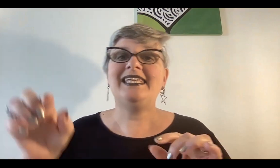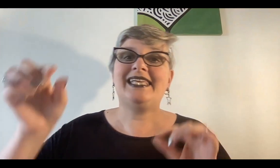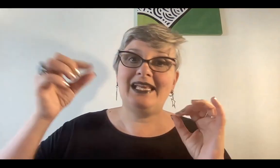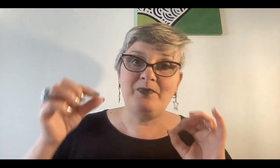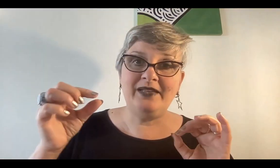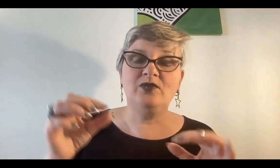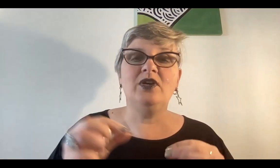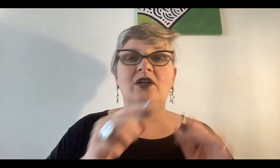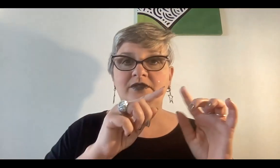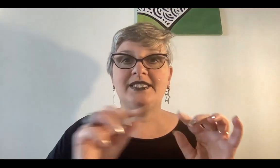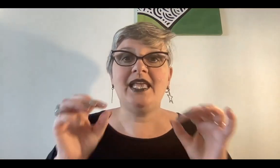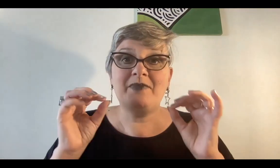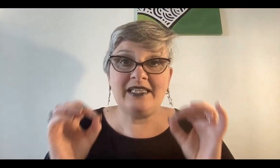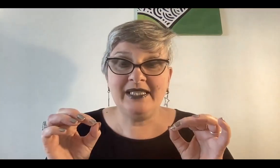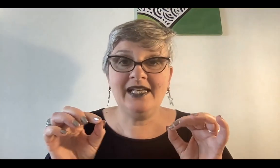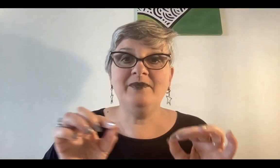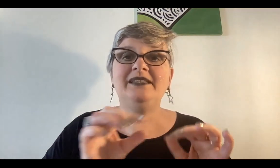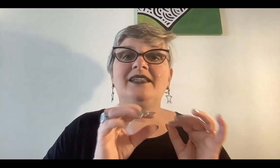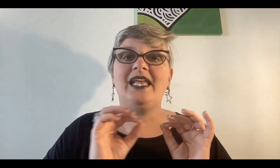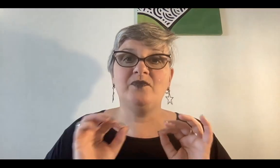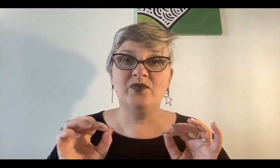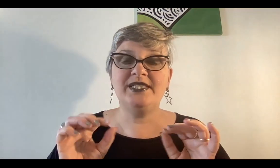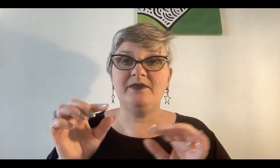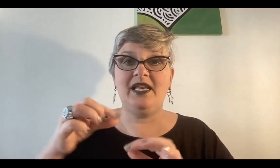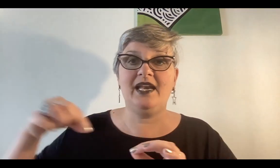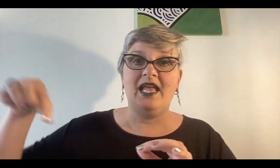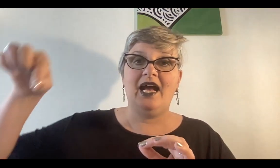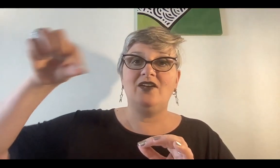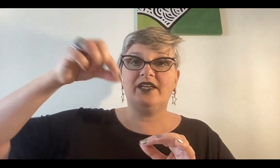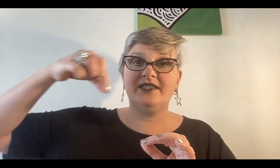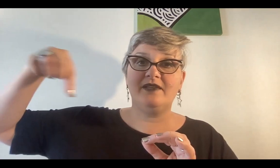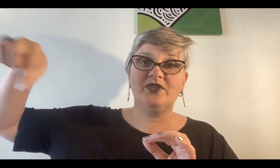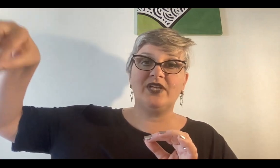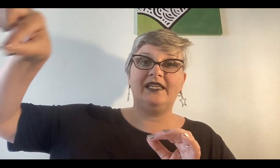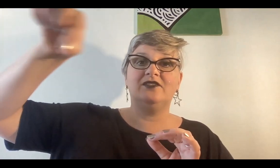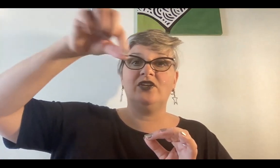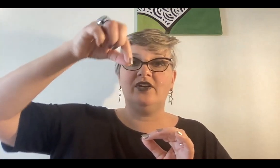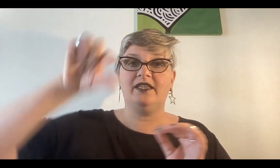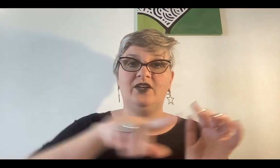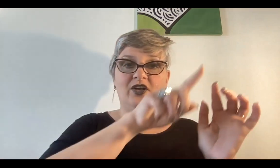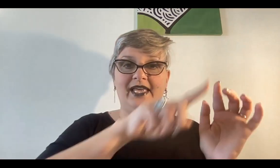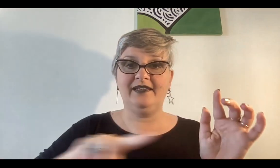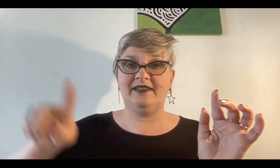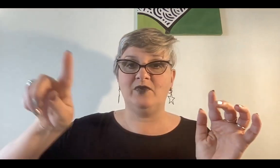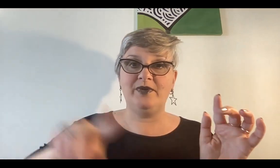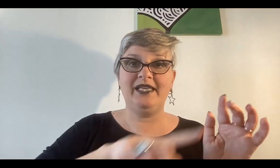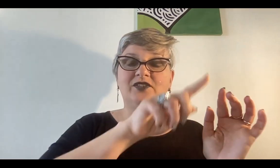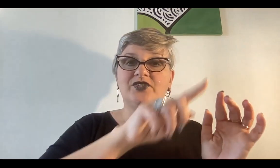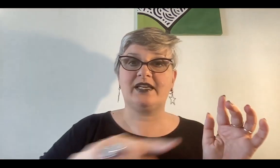y que el péndulo, matemáticamente, es muy similar a lo que decimos el toroide. Este movimiento se